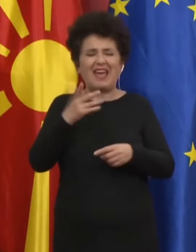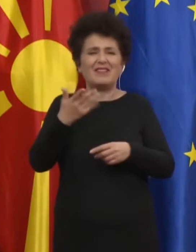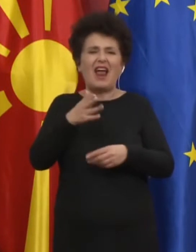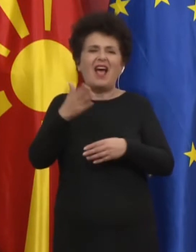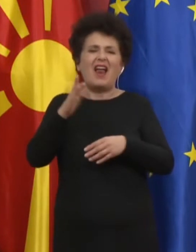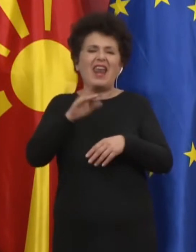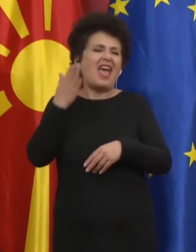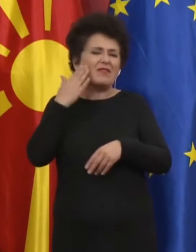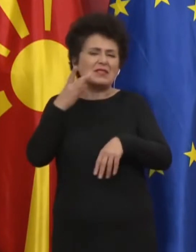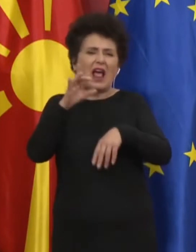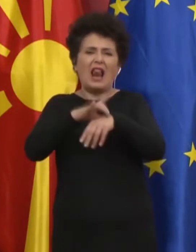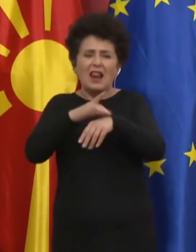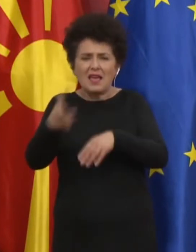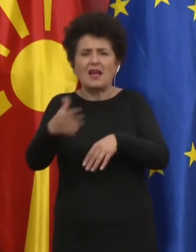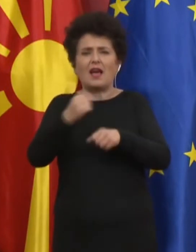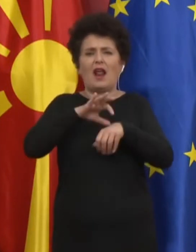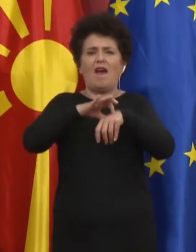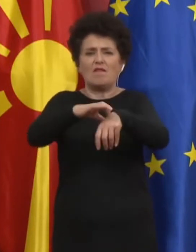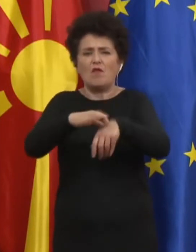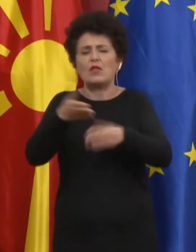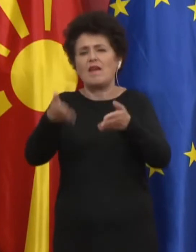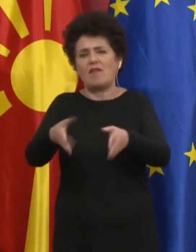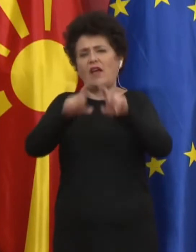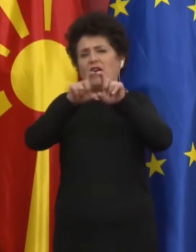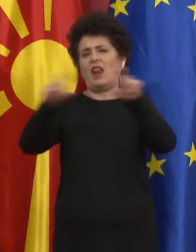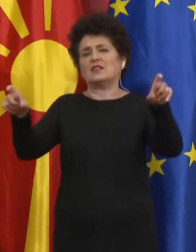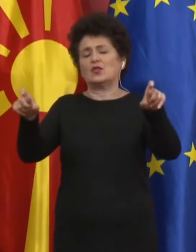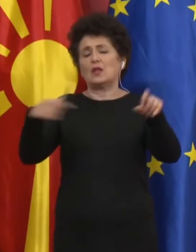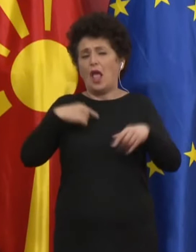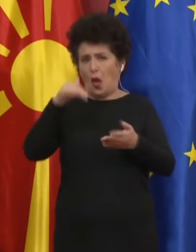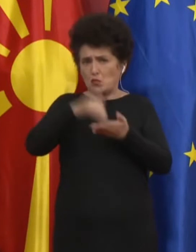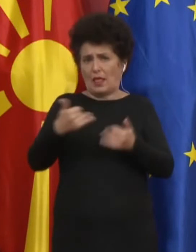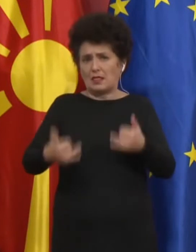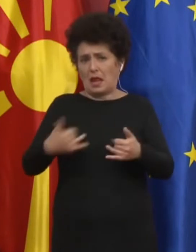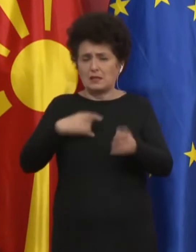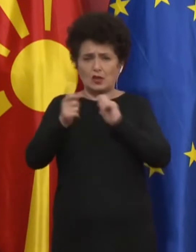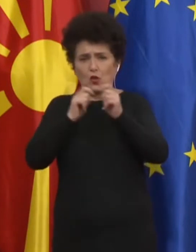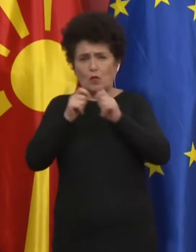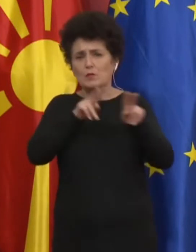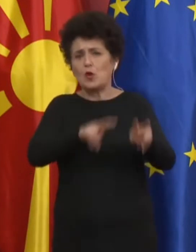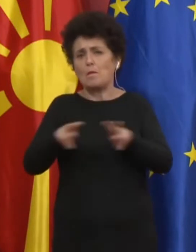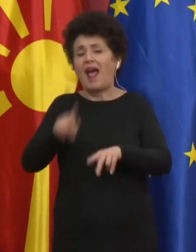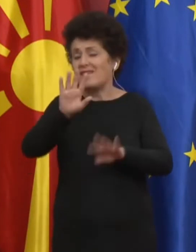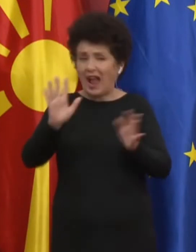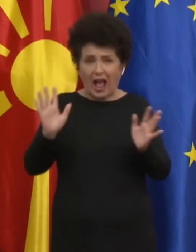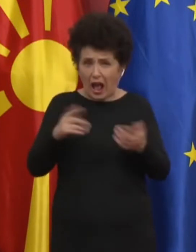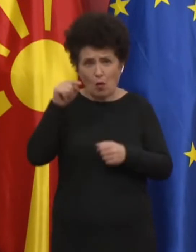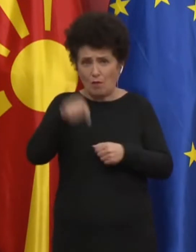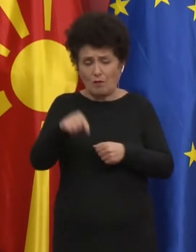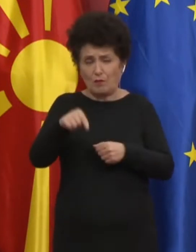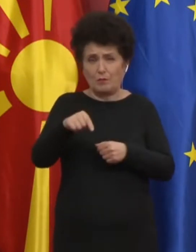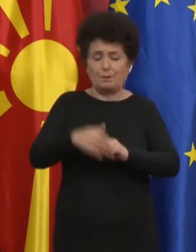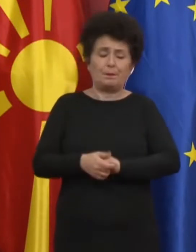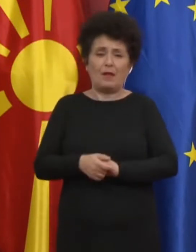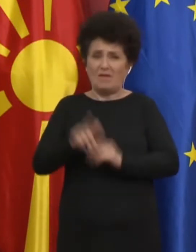këtë nuk do të fitoj asdjë. Gja gjithë kësaj periude, Komisionit punon ekskluzivisht si pas indikacioneve mjekësore, si